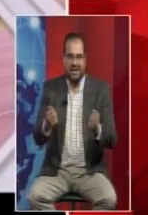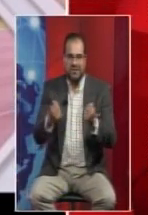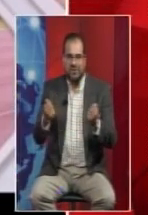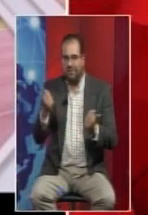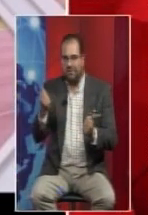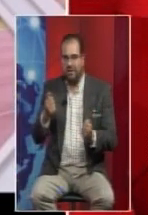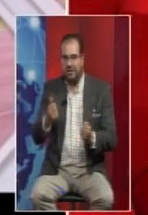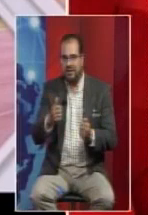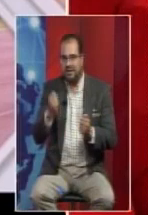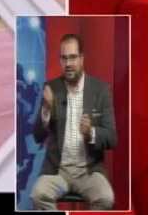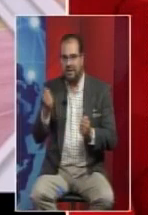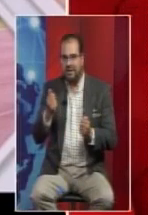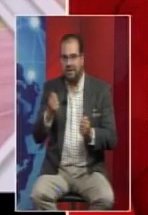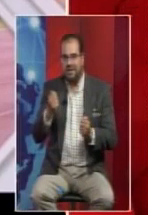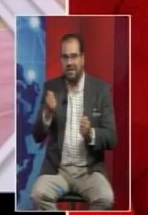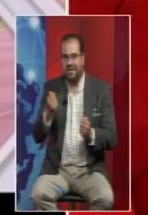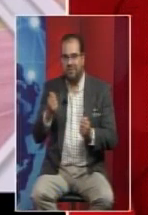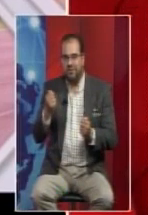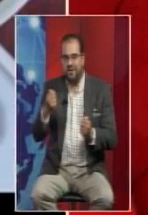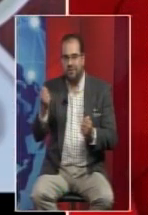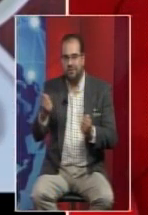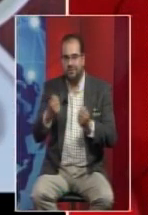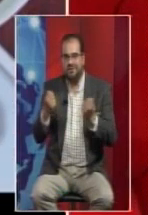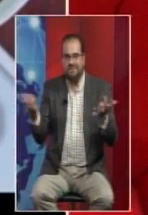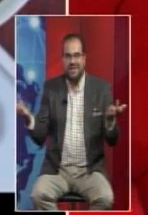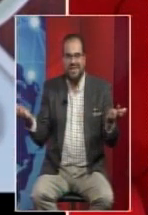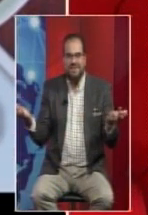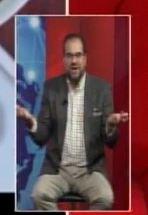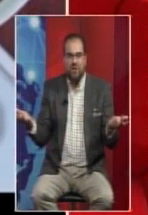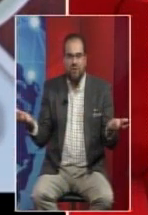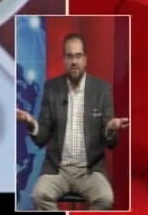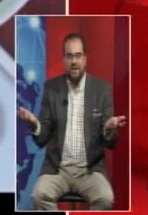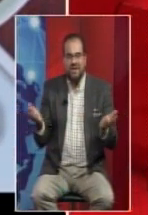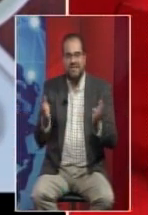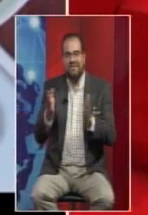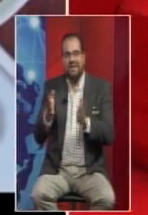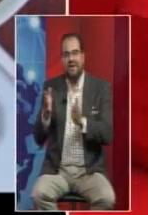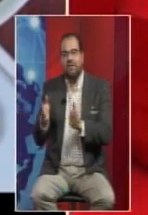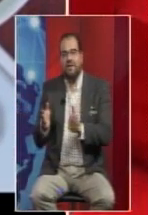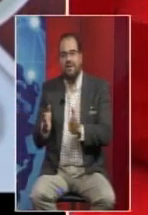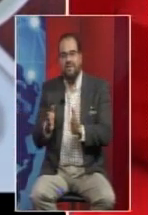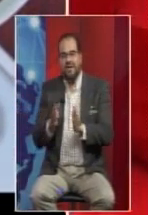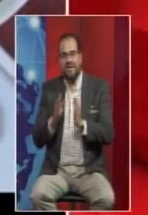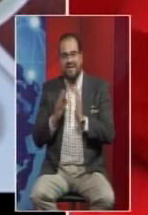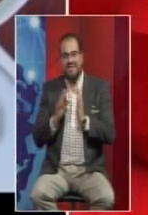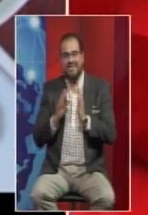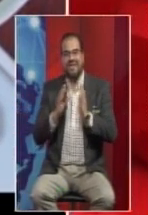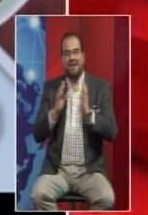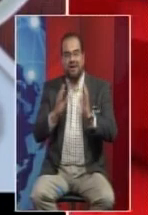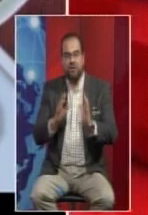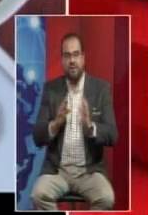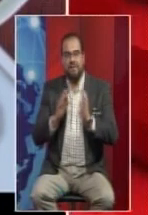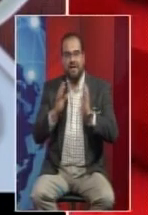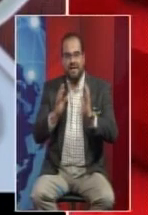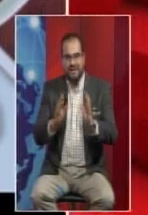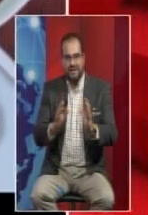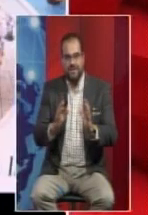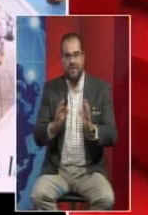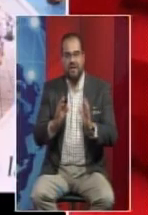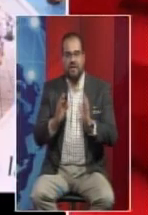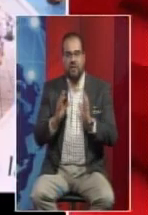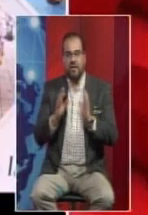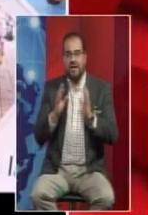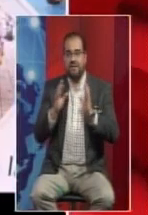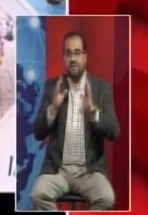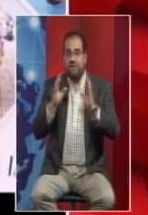que agarre su teléfono ahorita y busque en Google qué es bien común. Y se va a dar cuenta que es ese trabajo permanente